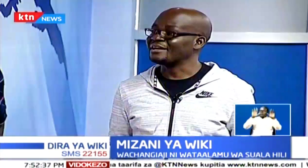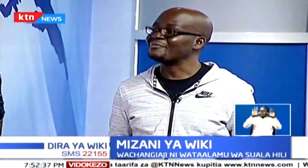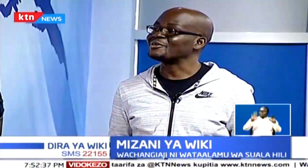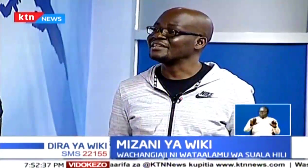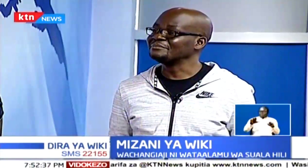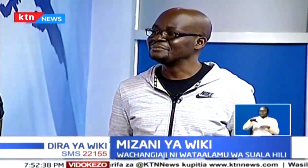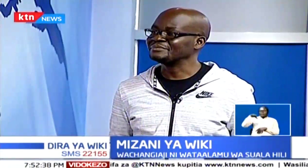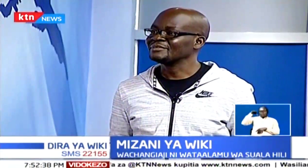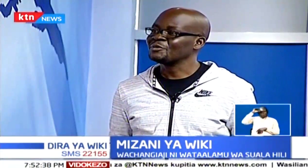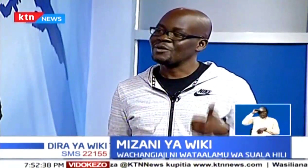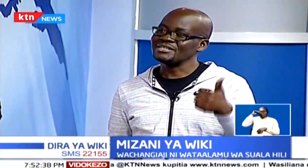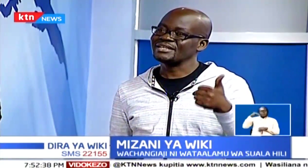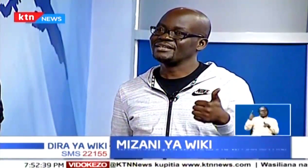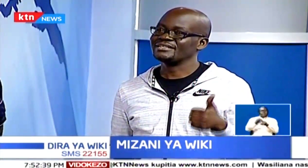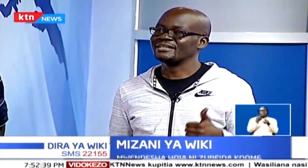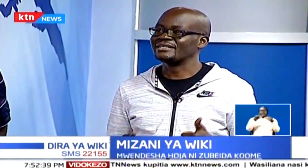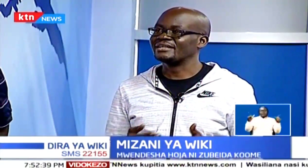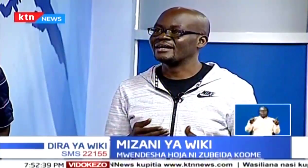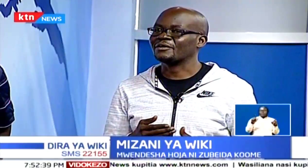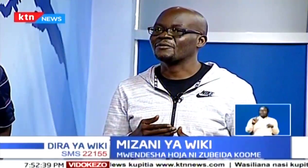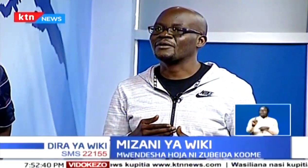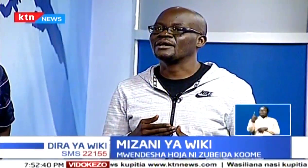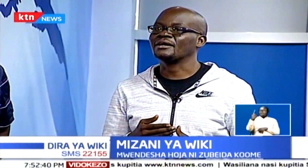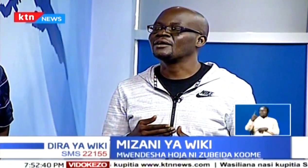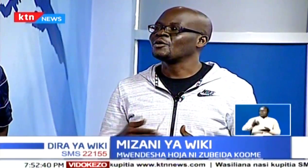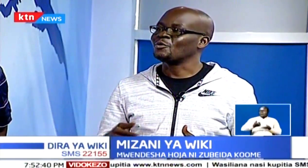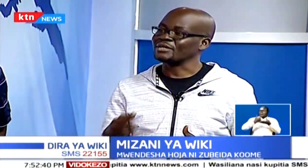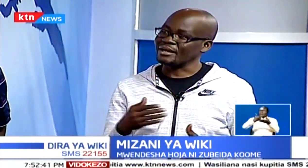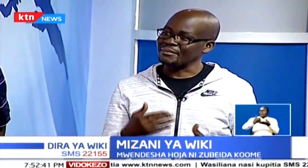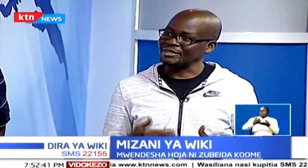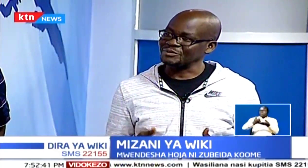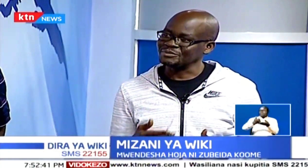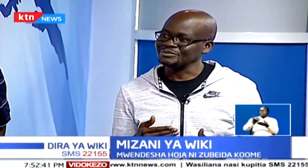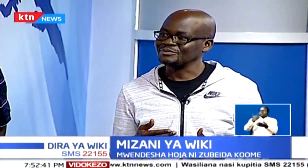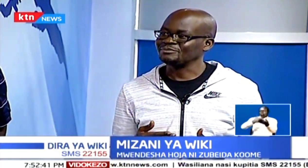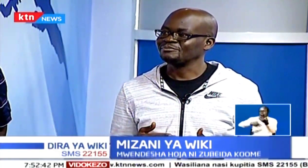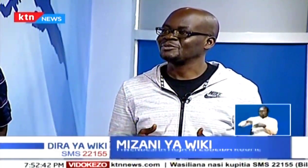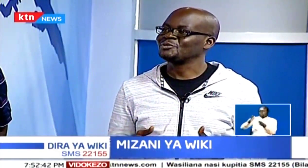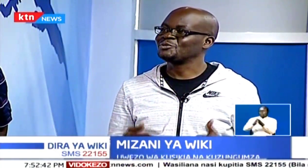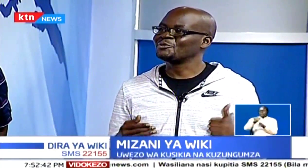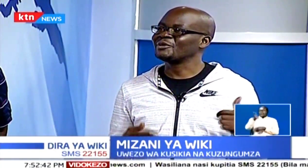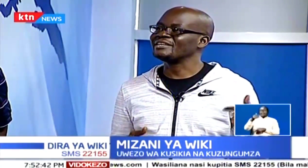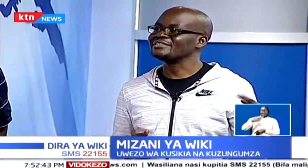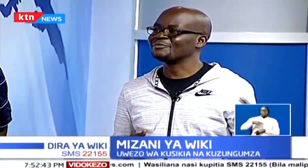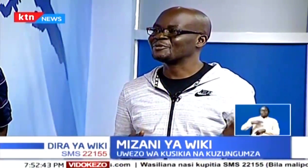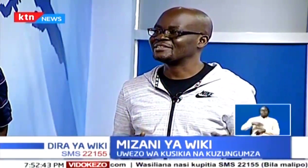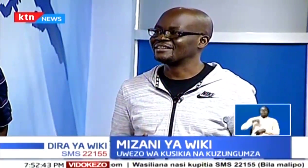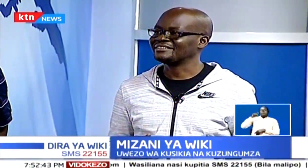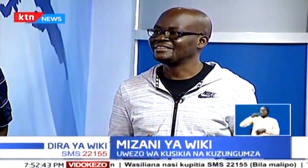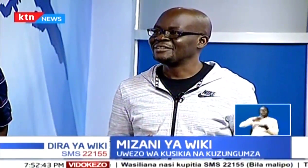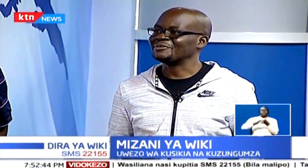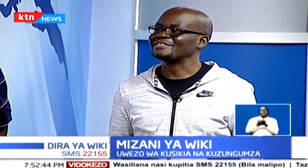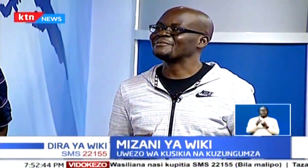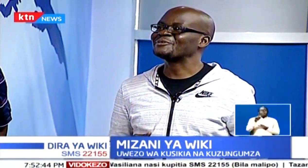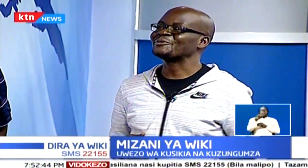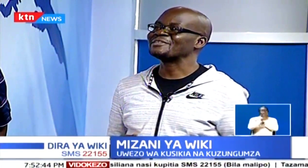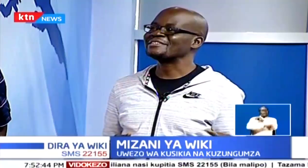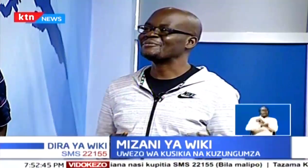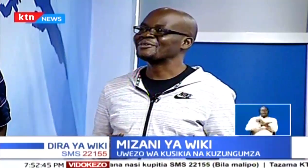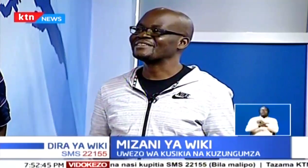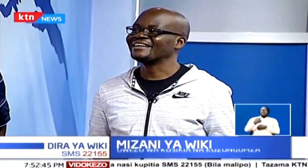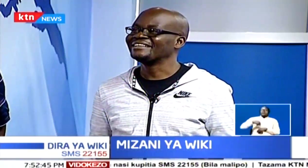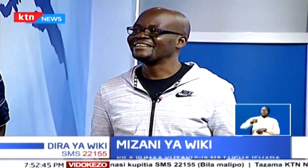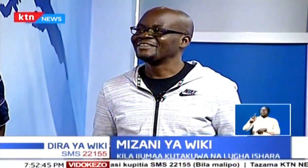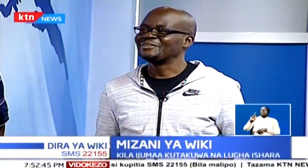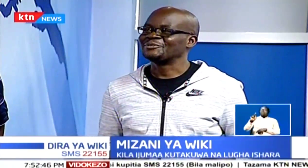luga zaidi ya moja. Na. Kwanza, inasaidia kwa utangamano. Hmm. Tue inchi moja. Na. Tunasema,